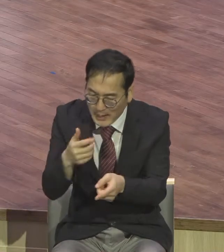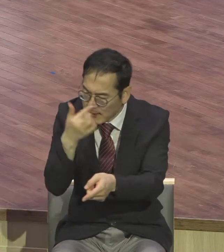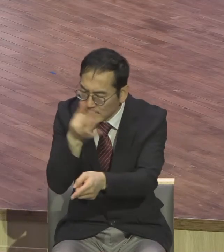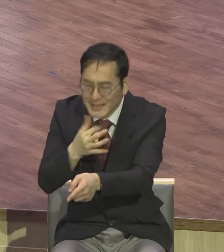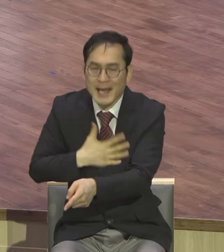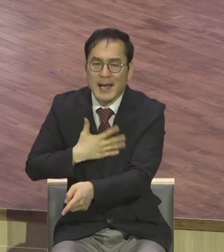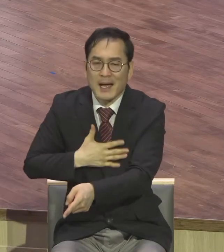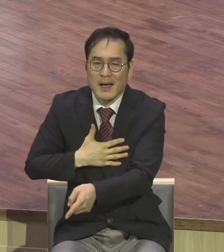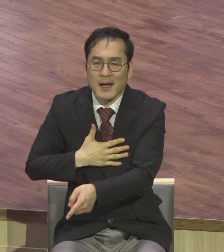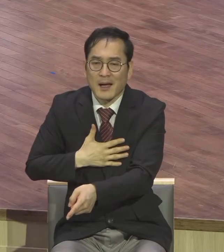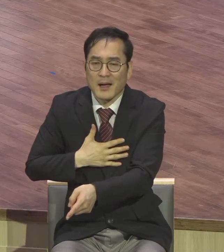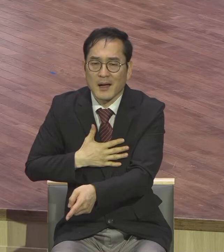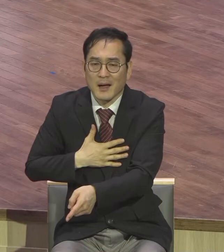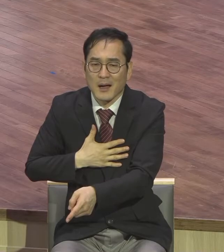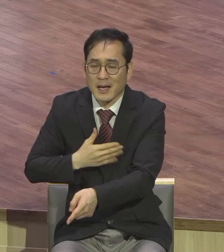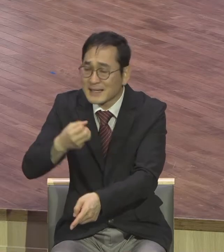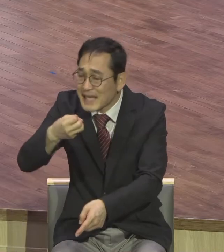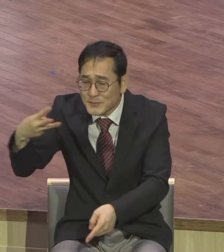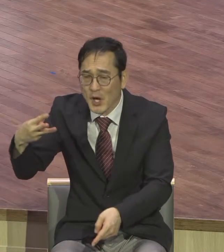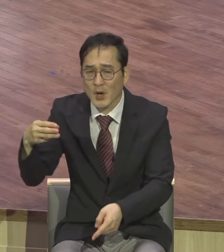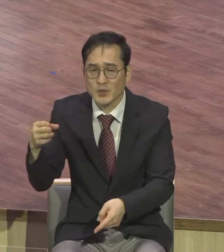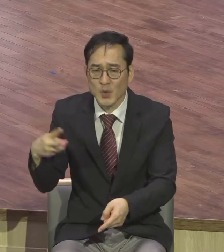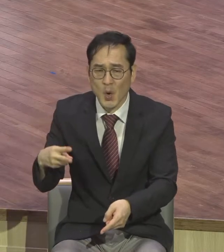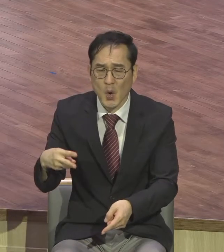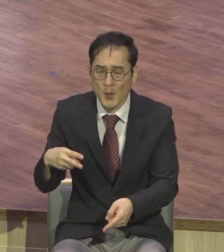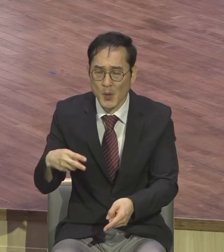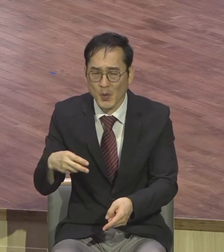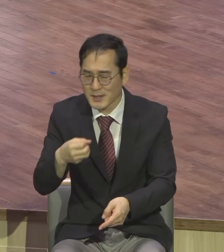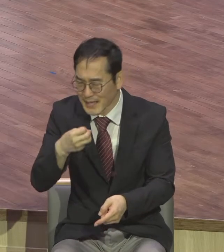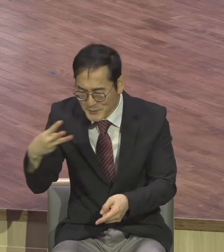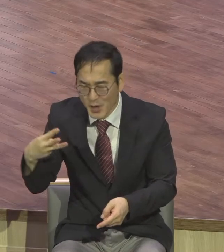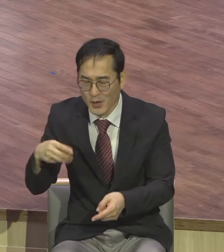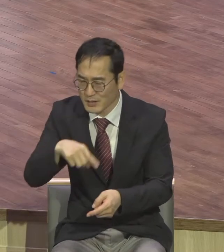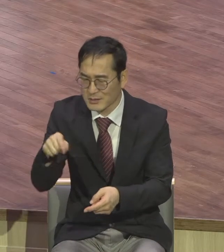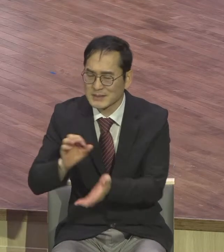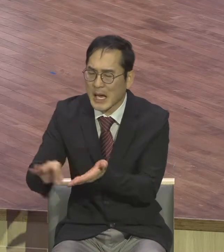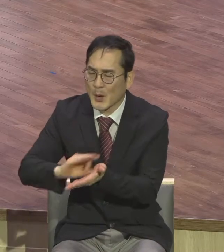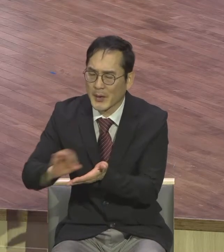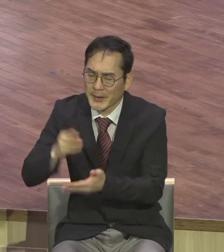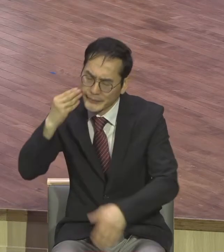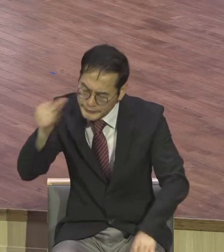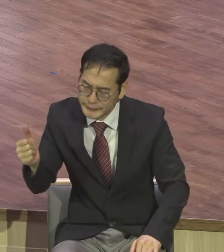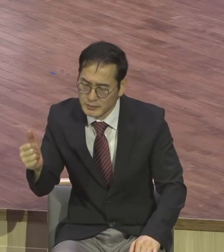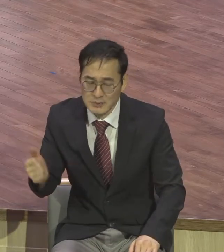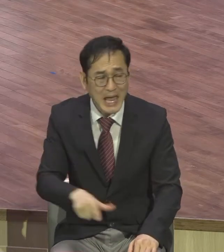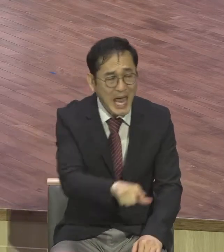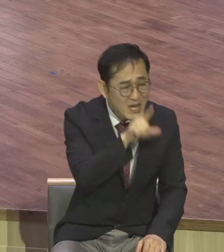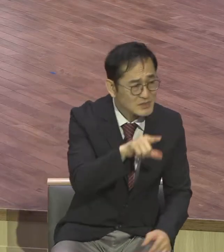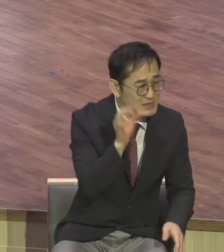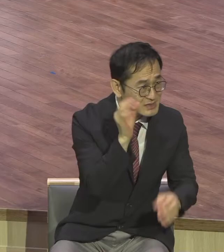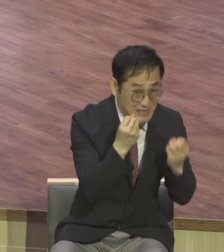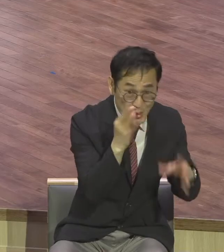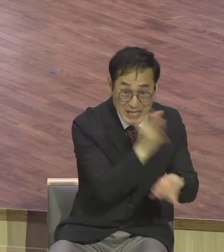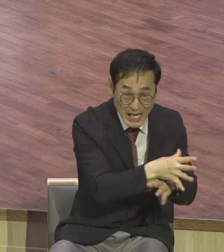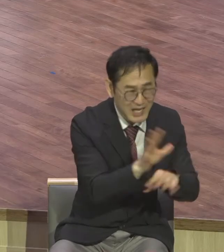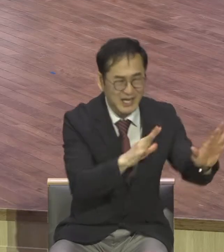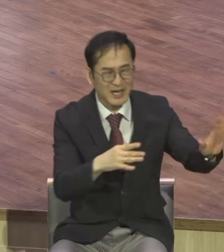더 좋은 제품이 신제품이 나와도 싫어 그냥 내 쓰는게 편해 편하기 때문에